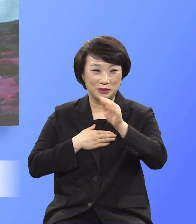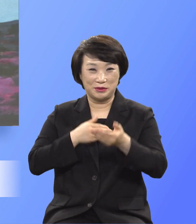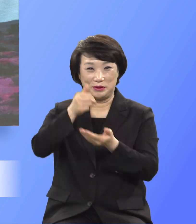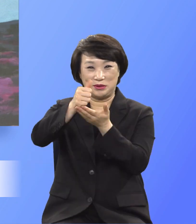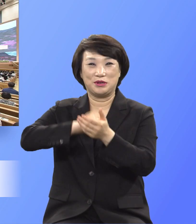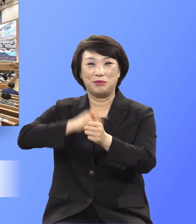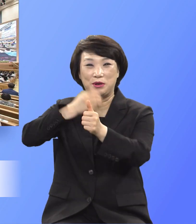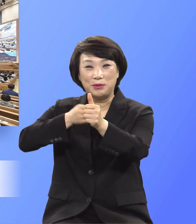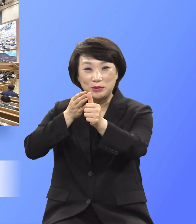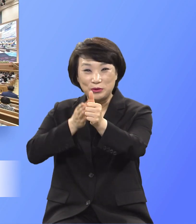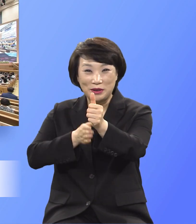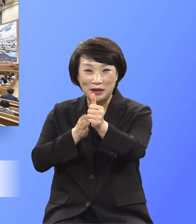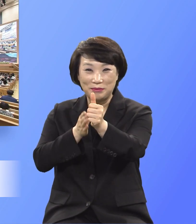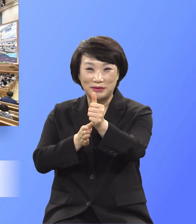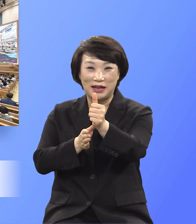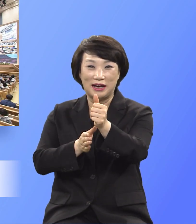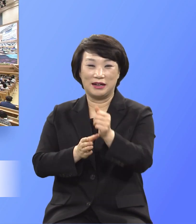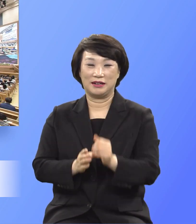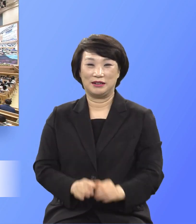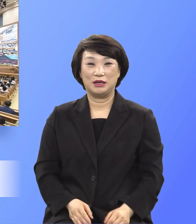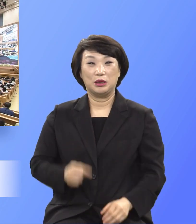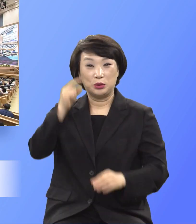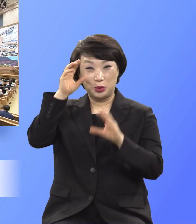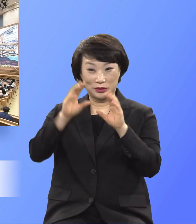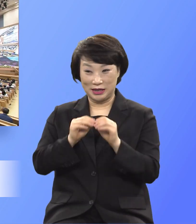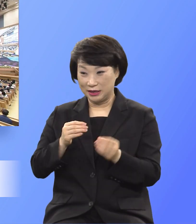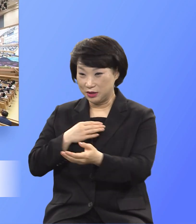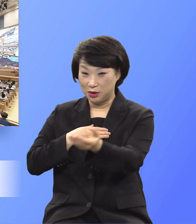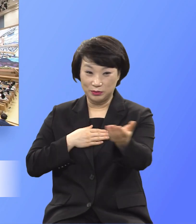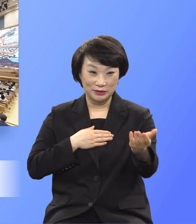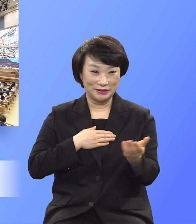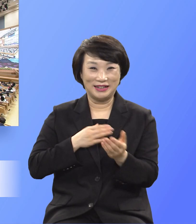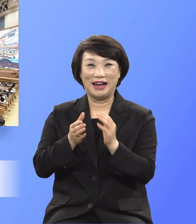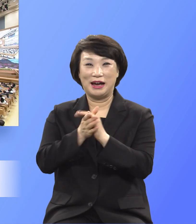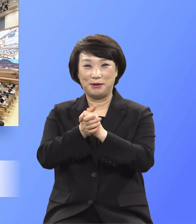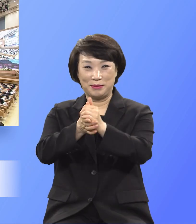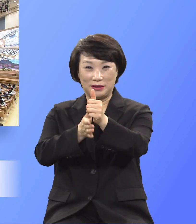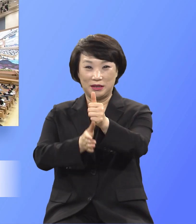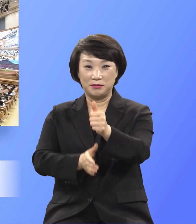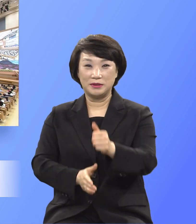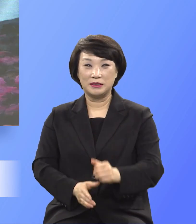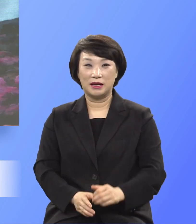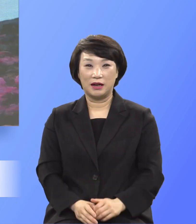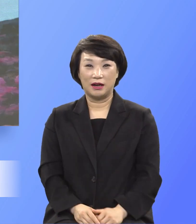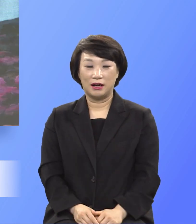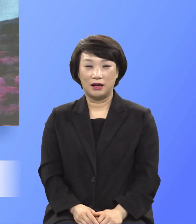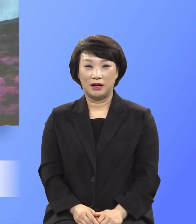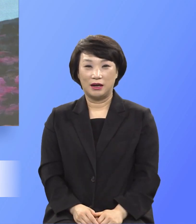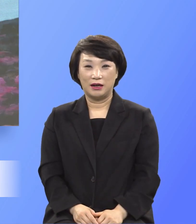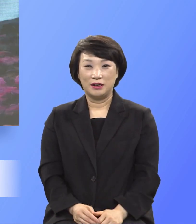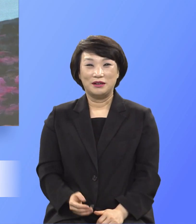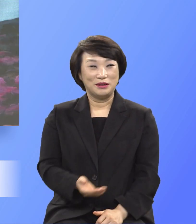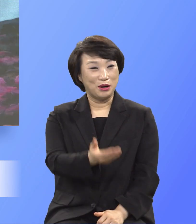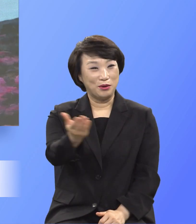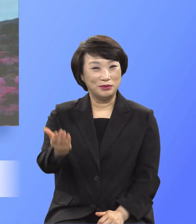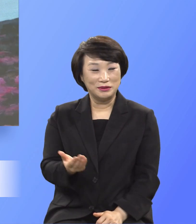축하합니다. 동의하시면 아멘합시다. 우리 그 전에 여름상냥학교